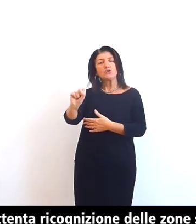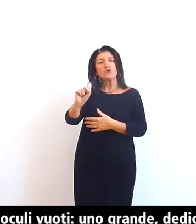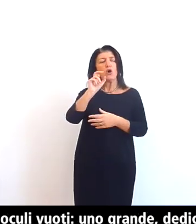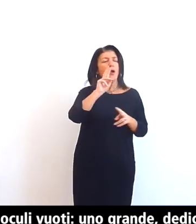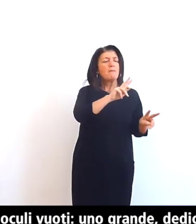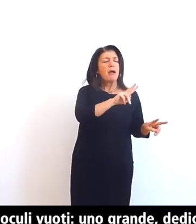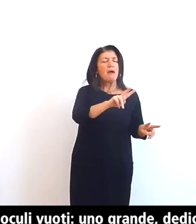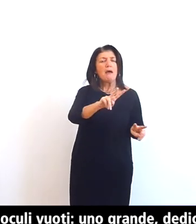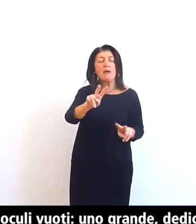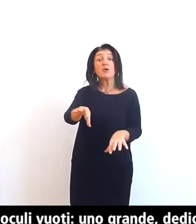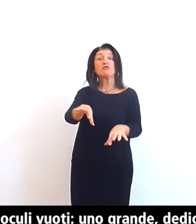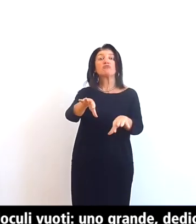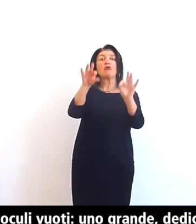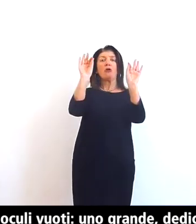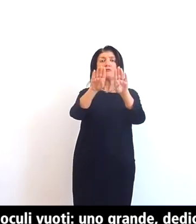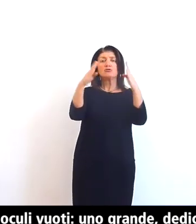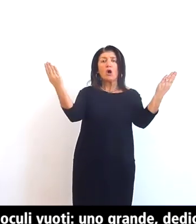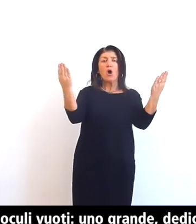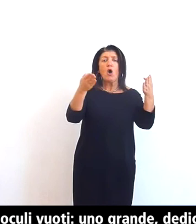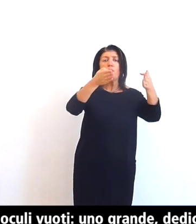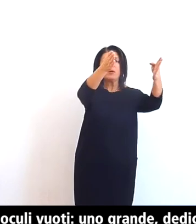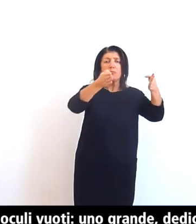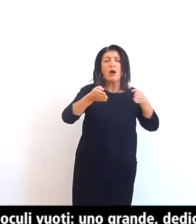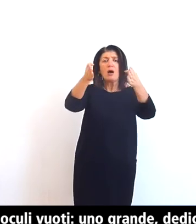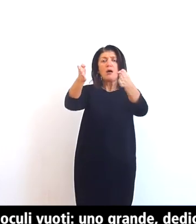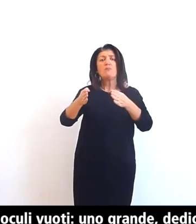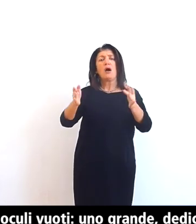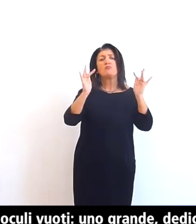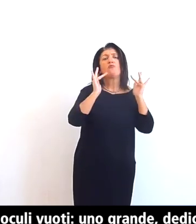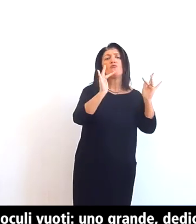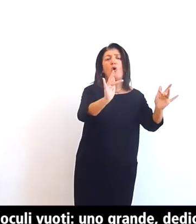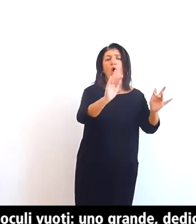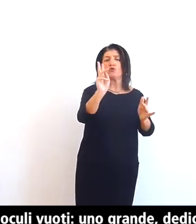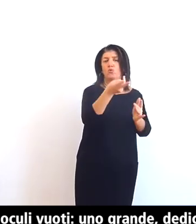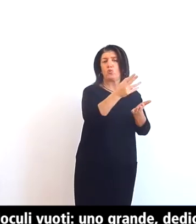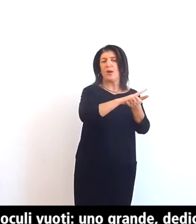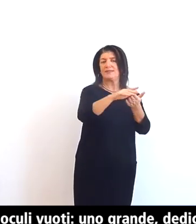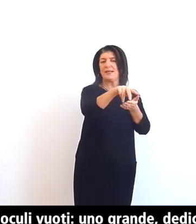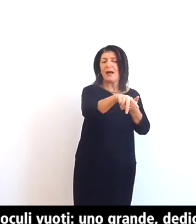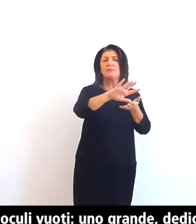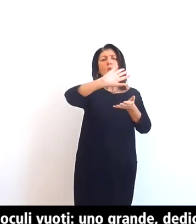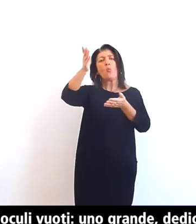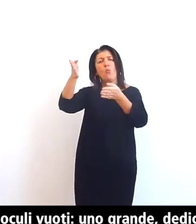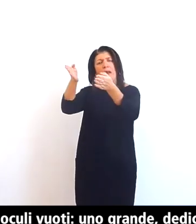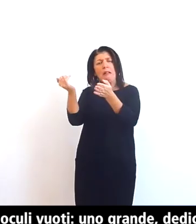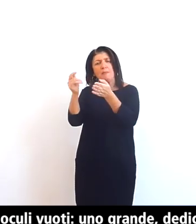vuoti uno grande dedicato ai due santi e uno più piccolo dedicato alle spoglie di Sant